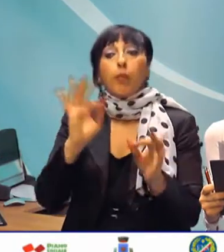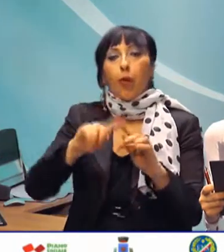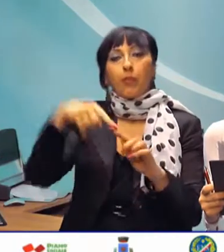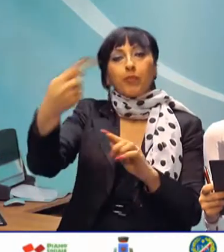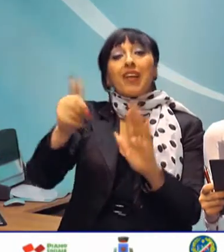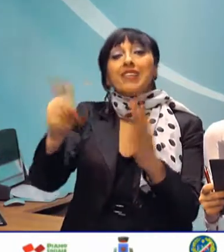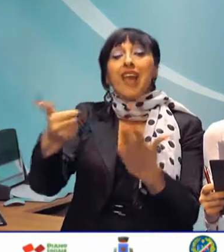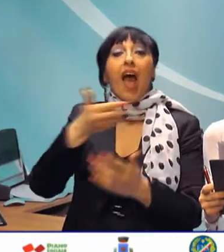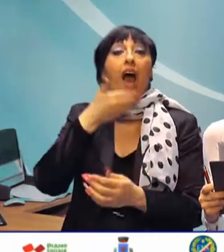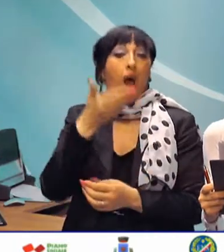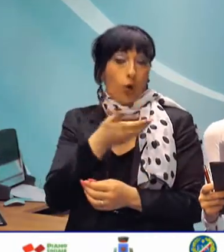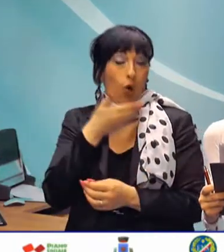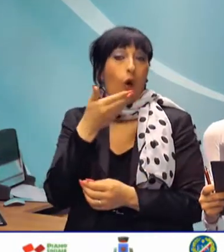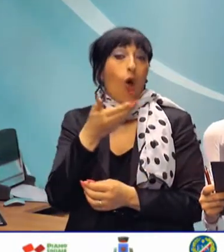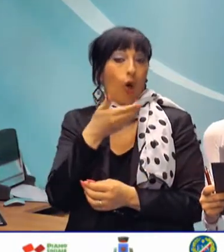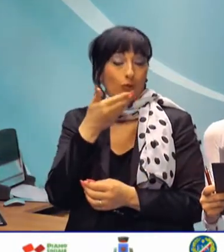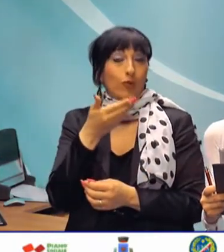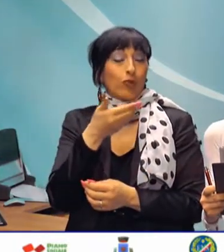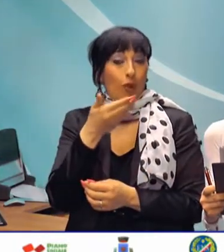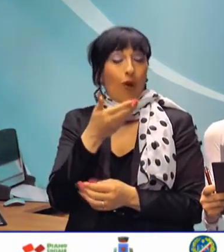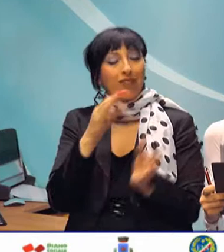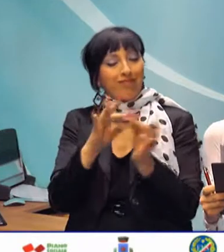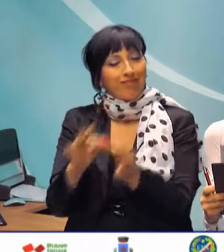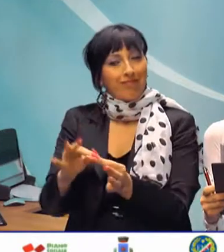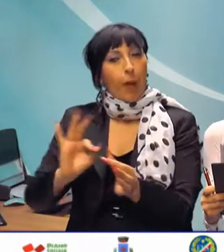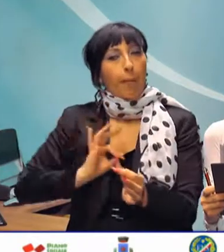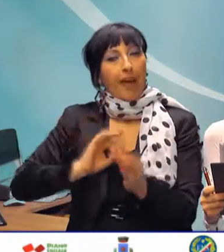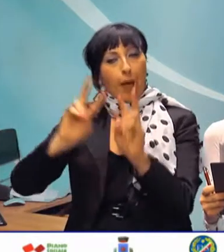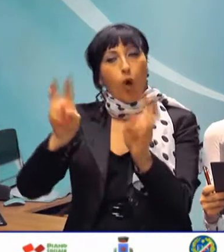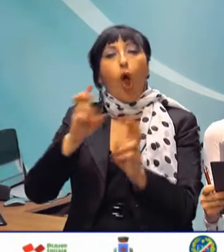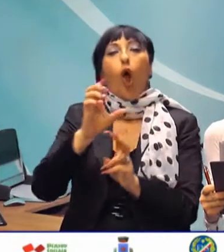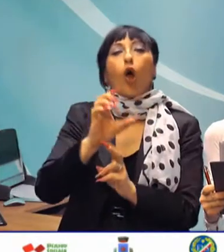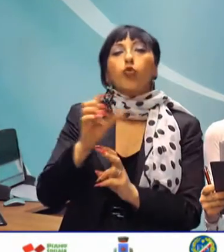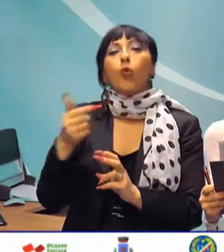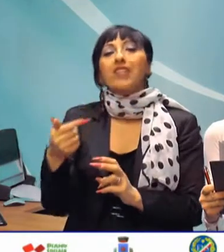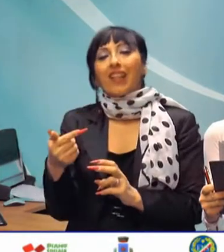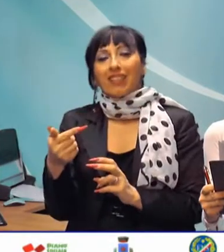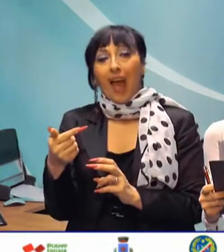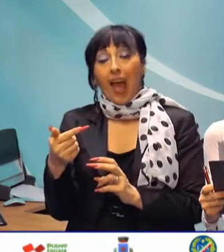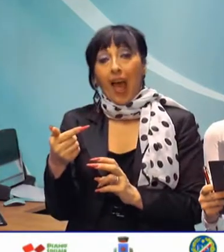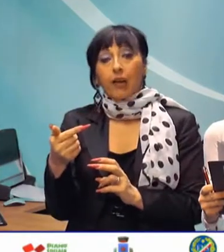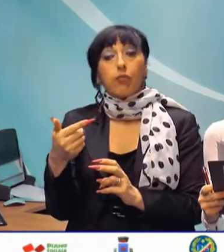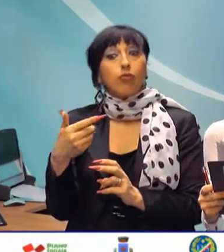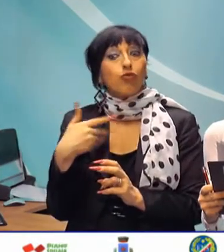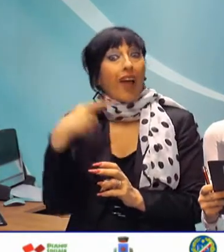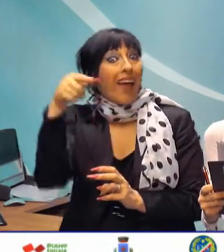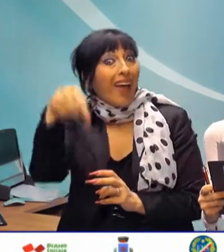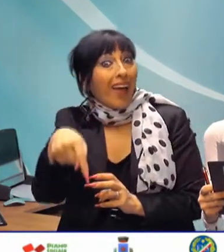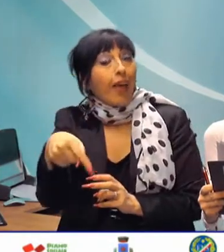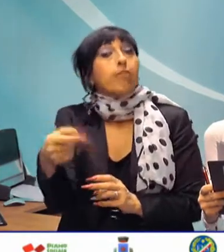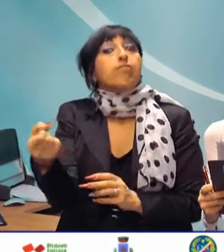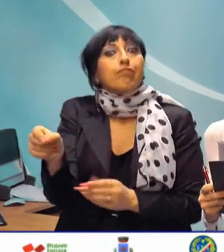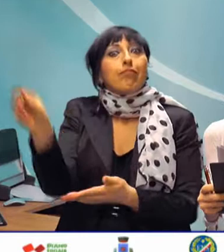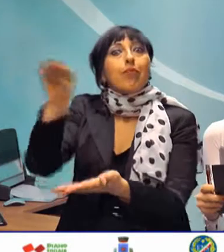agosto prossimo, nell'ambito del premio Contursi Terme, e si avvarrà di un'ulteriore importante